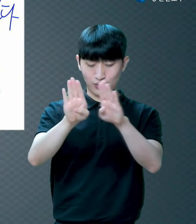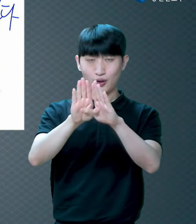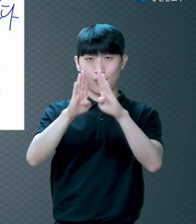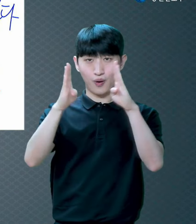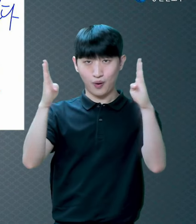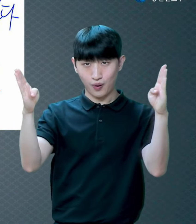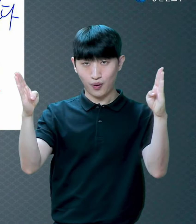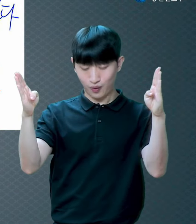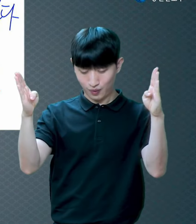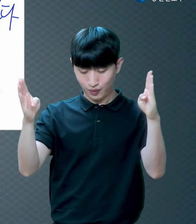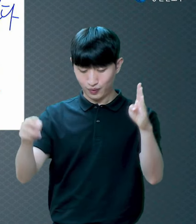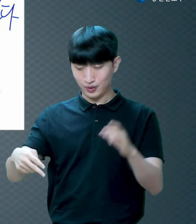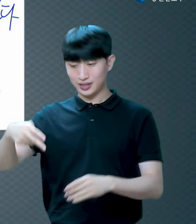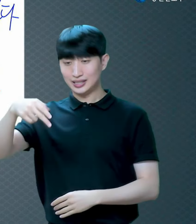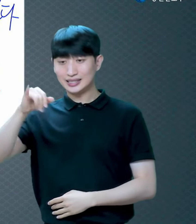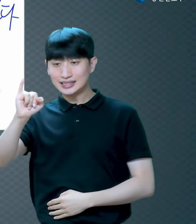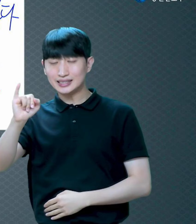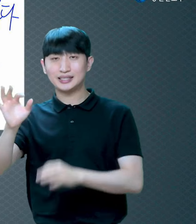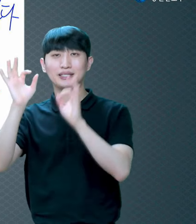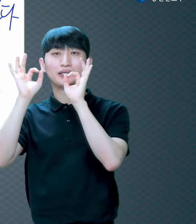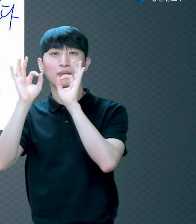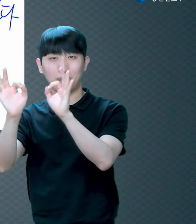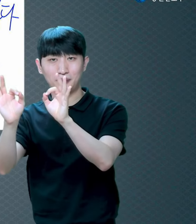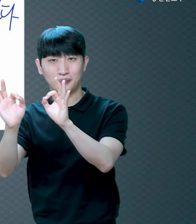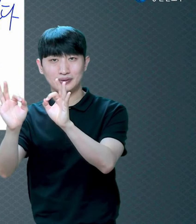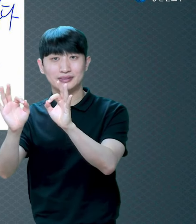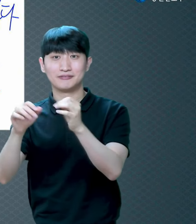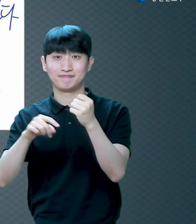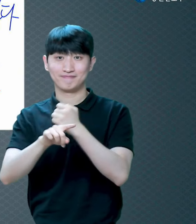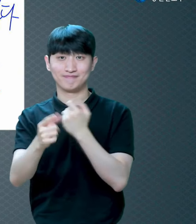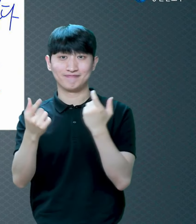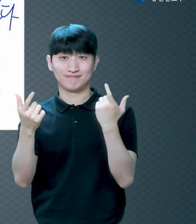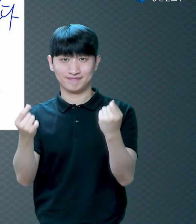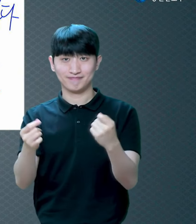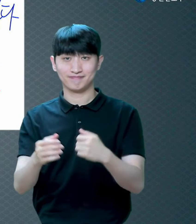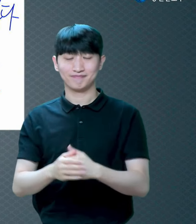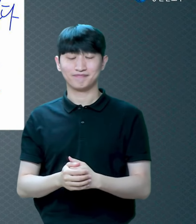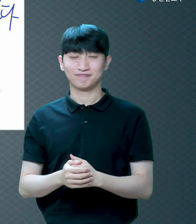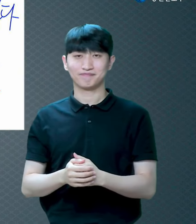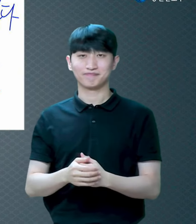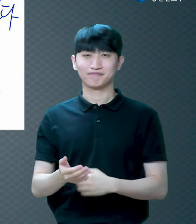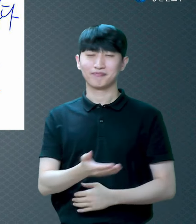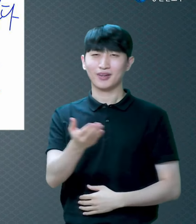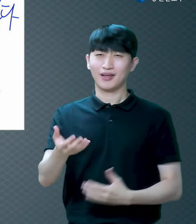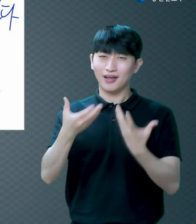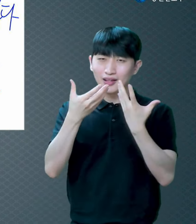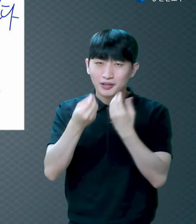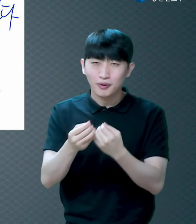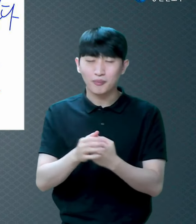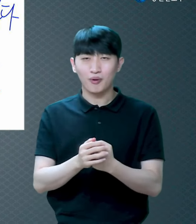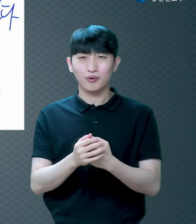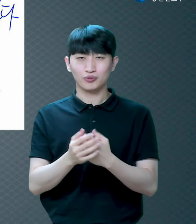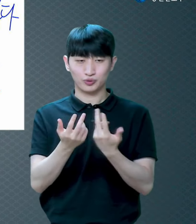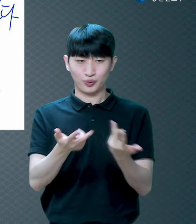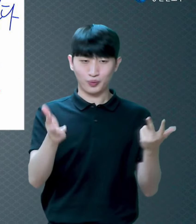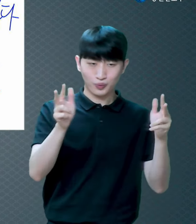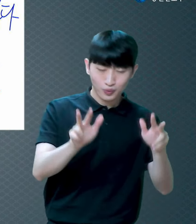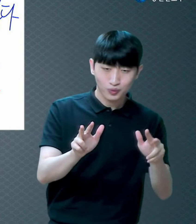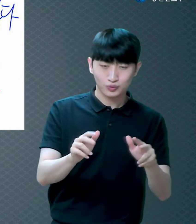우리 유원지라든지 관광지에 가면